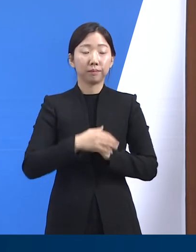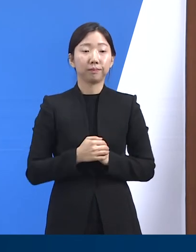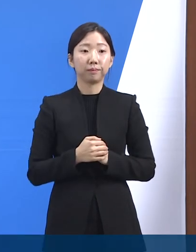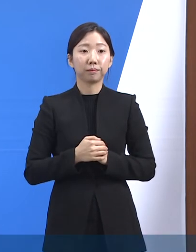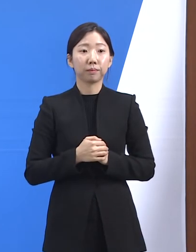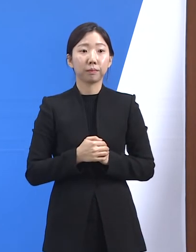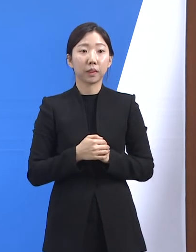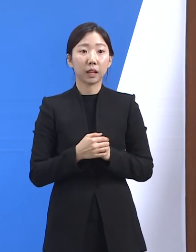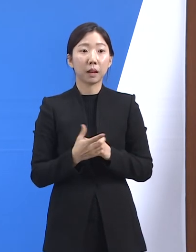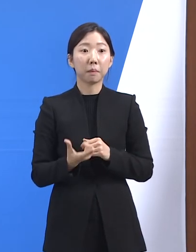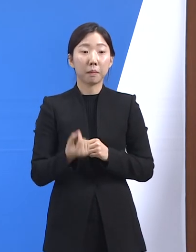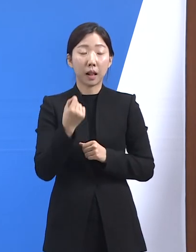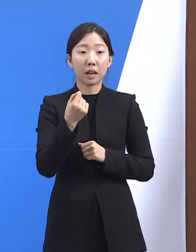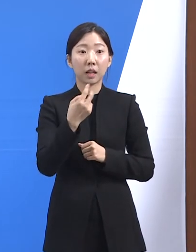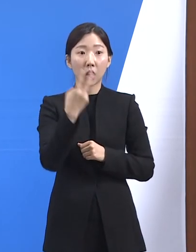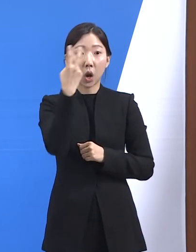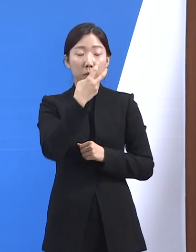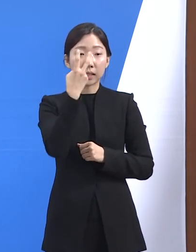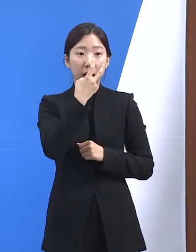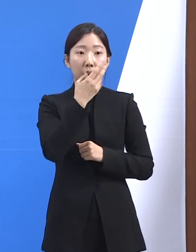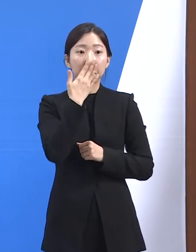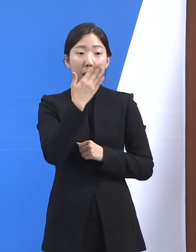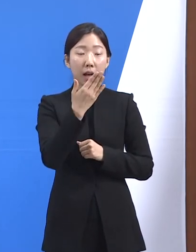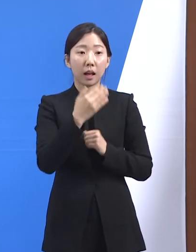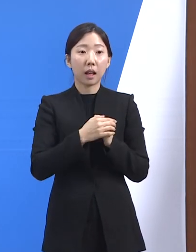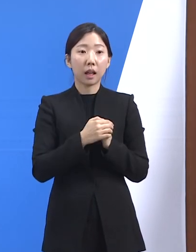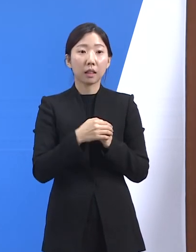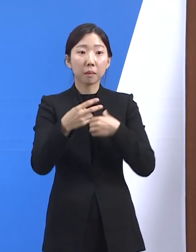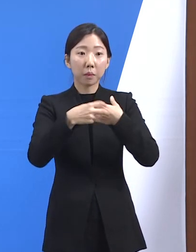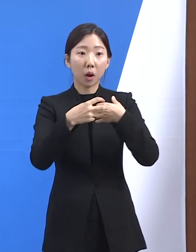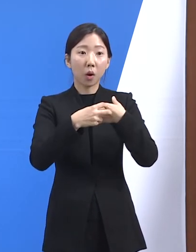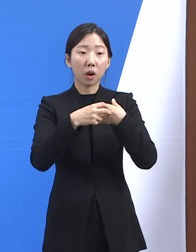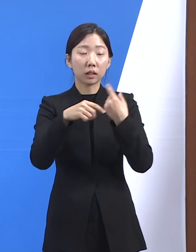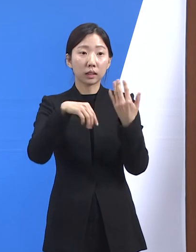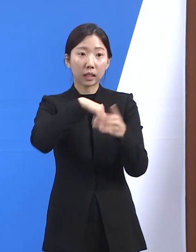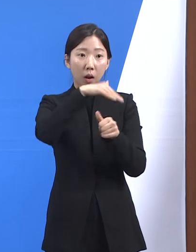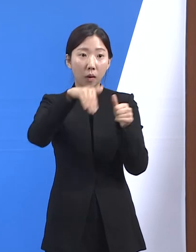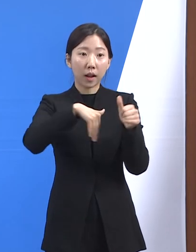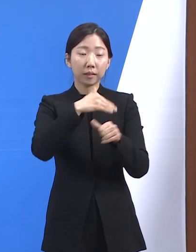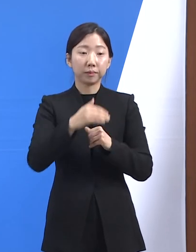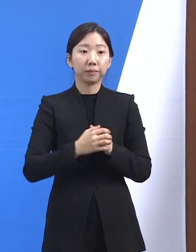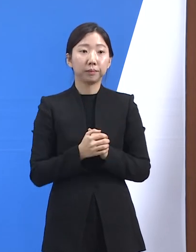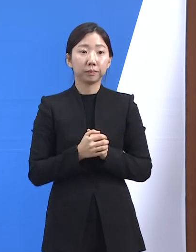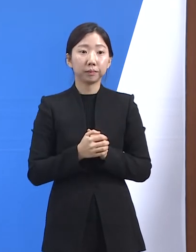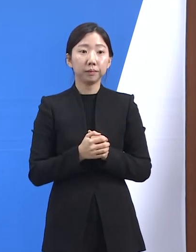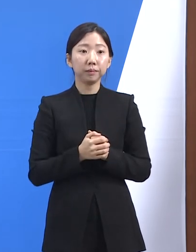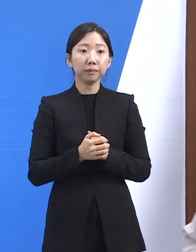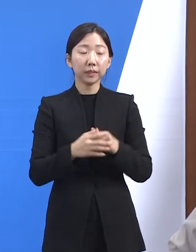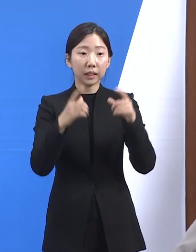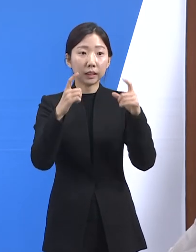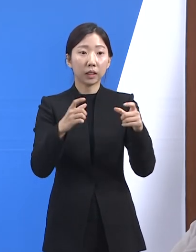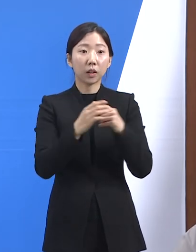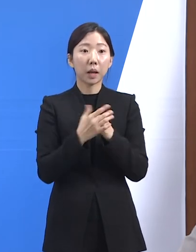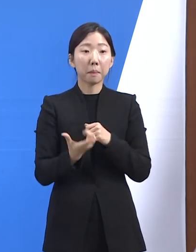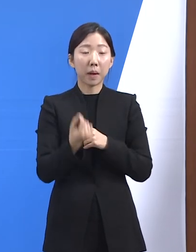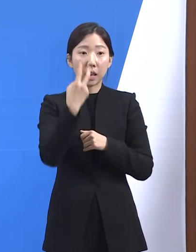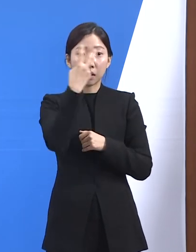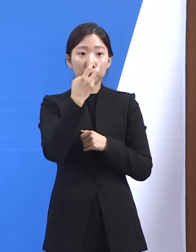다음은 신속하원검사 가능병원 현황입니다. 도내 신속하원검사